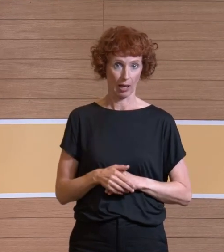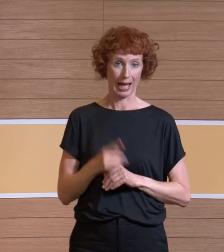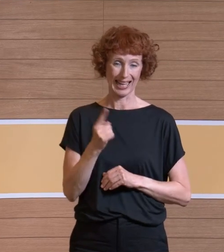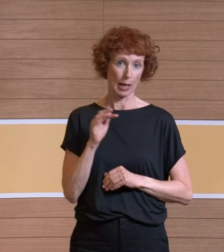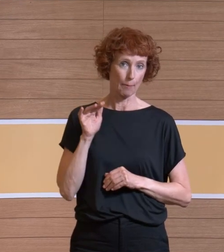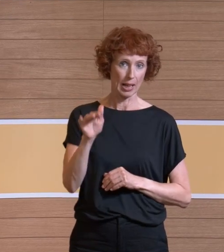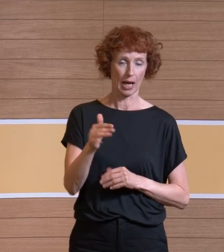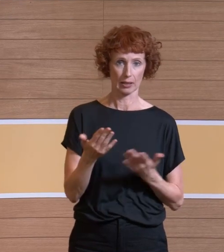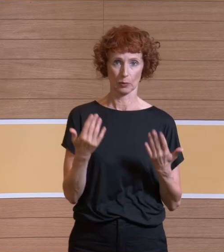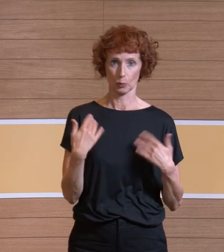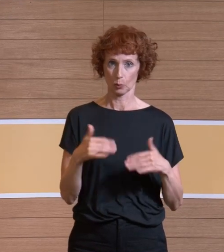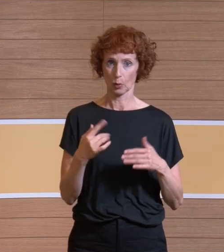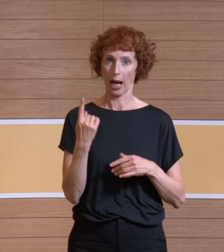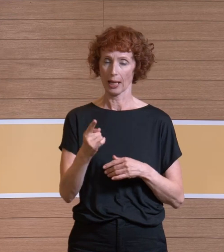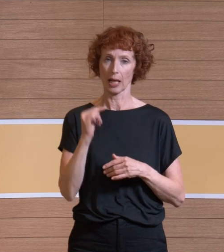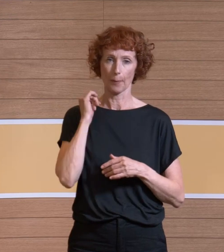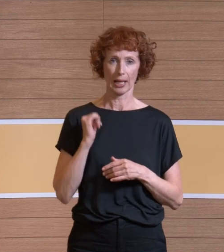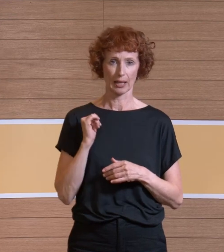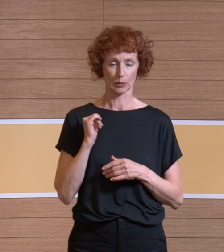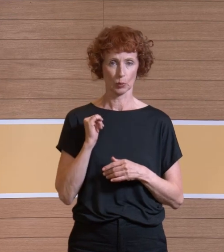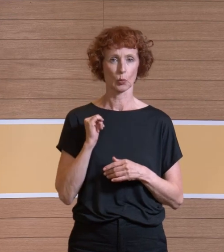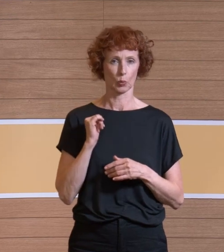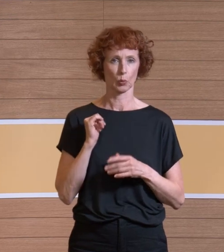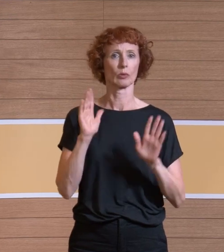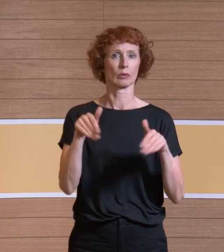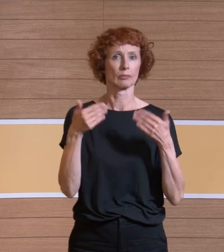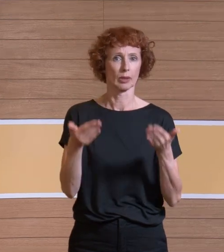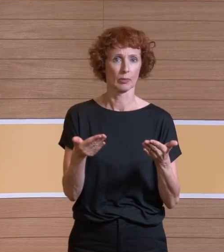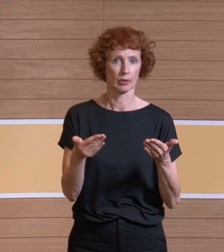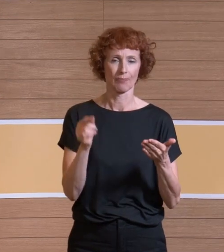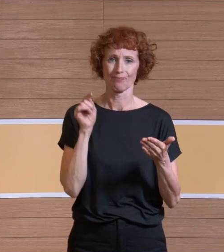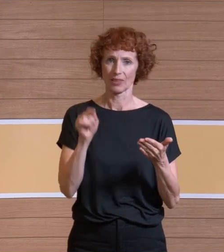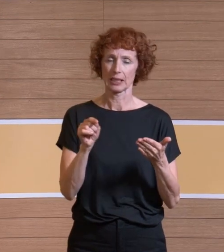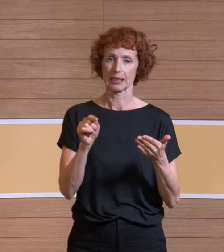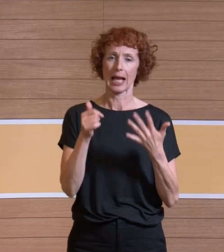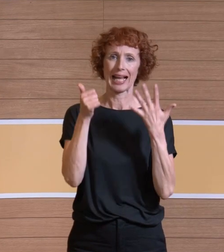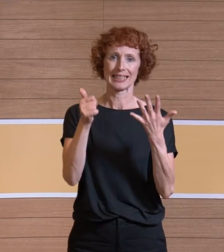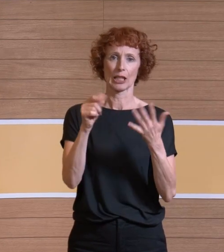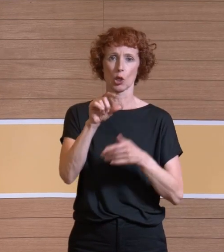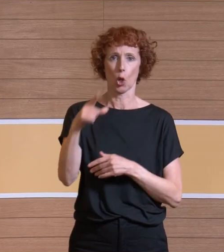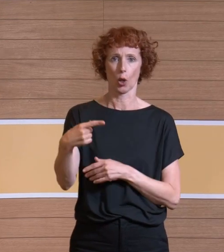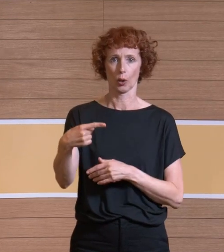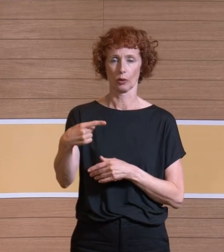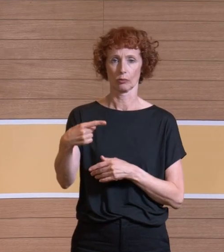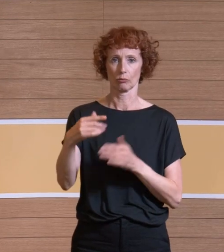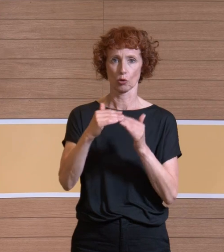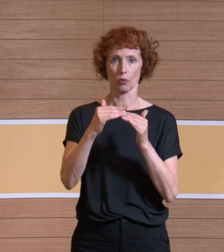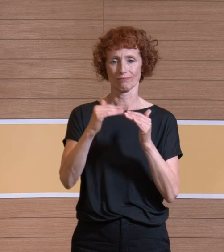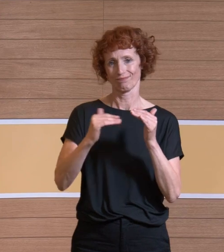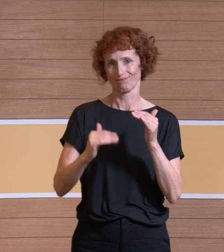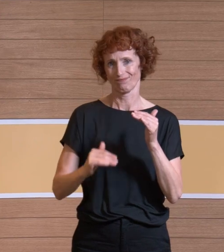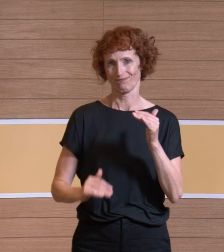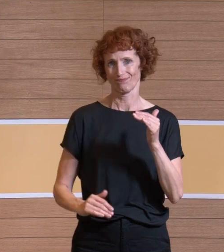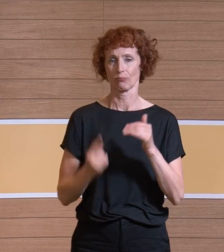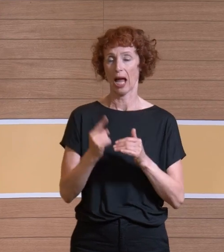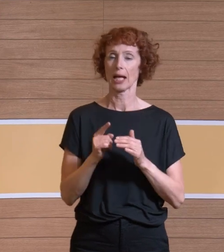von einer Belastung, die einmal mal auftritt. Und wir müssen diese halt um sechs Lockstufen reduzieren, also um das Ein-Millions